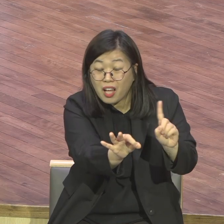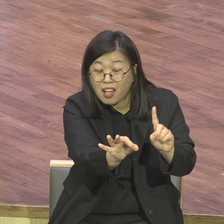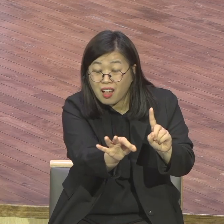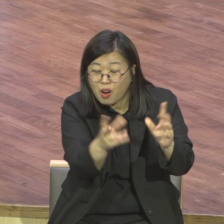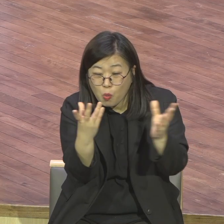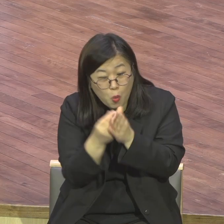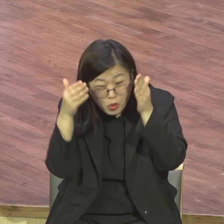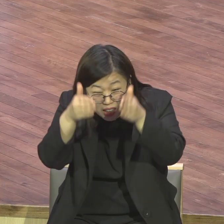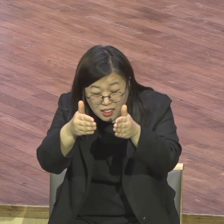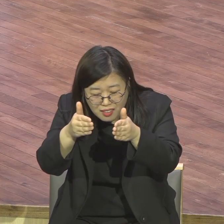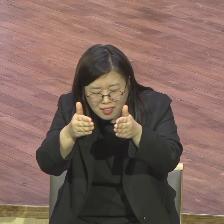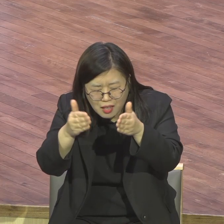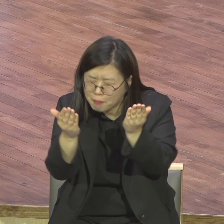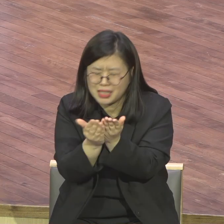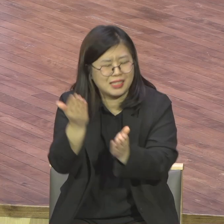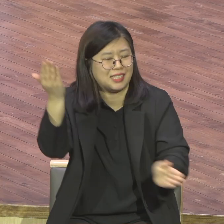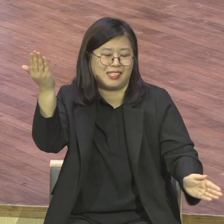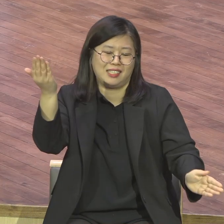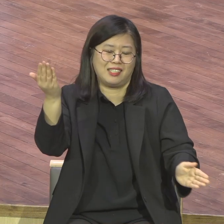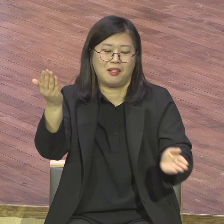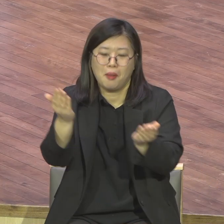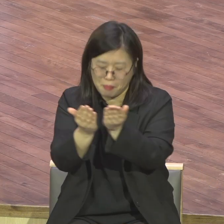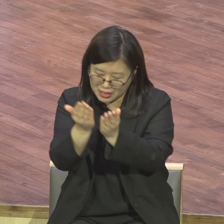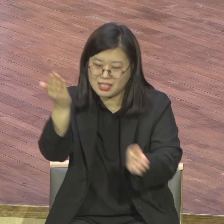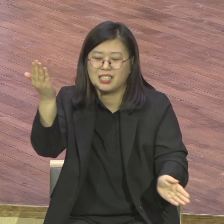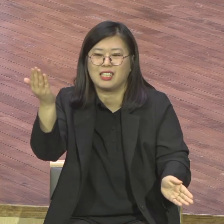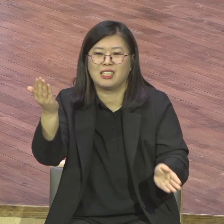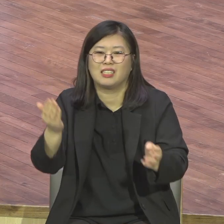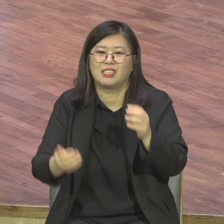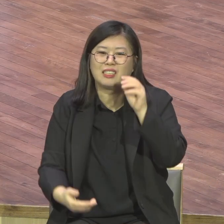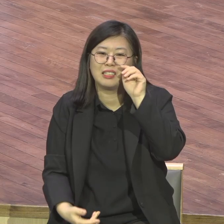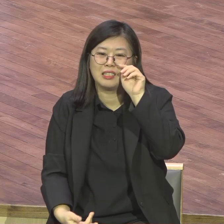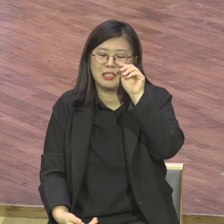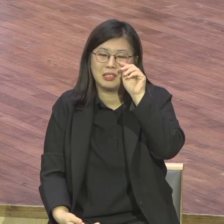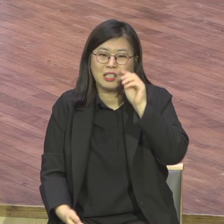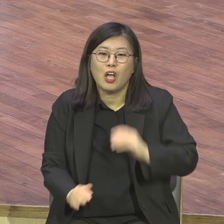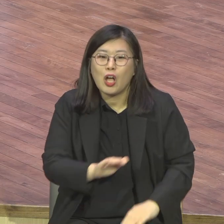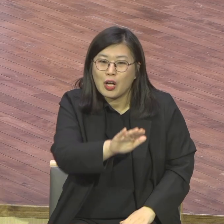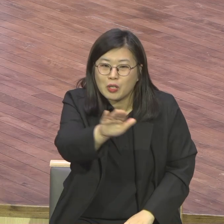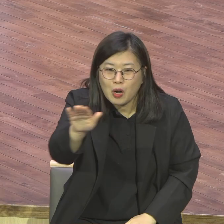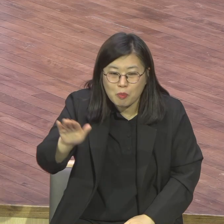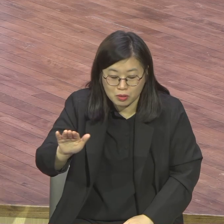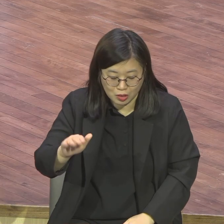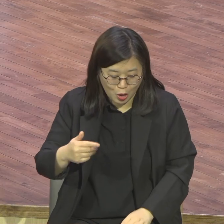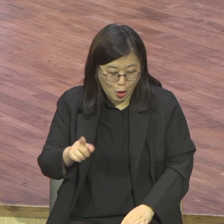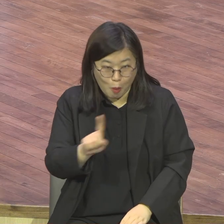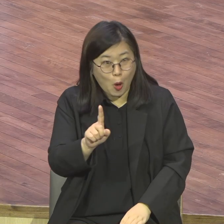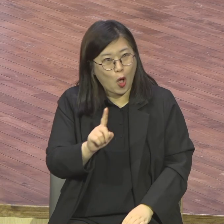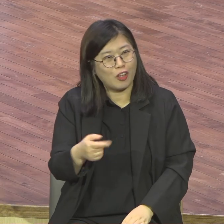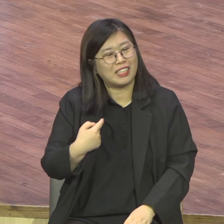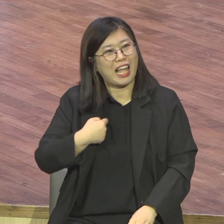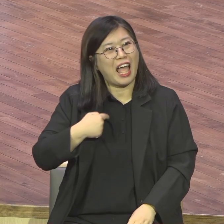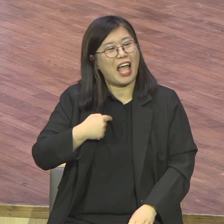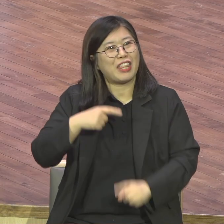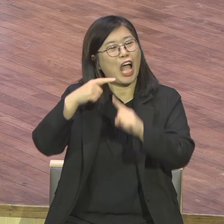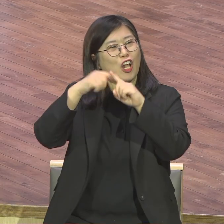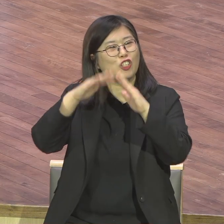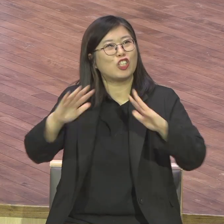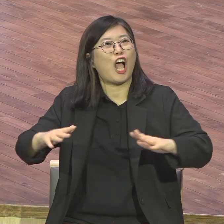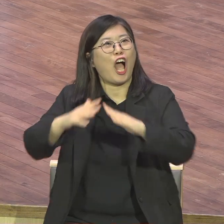이게 무슨 말인가 하면요. 올인 올인 올인을 말합니다. 바쳤는데 반 정도 축복은 주어야지